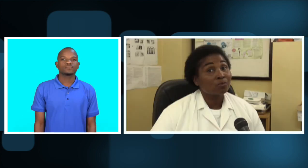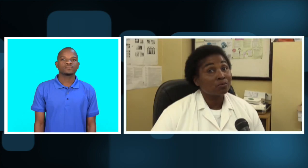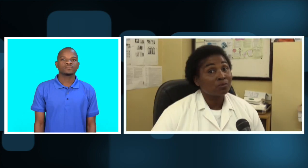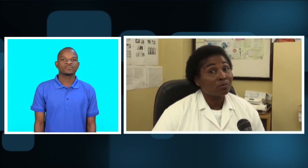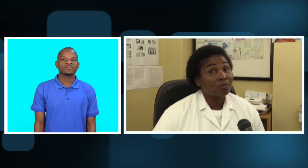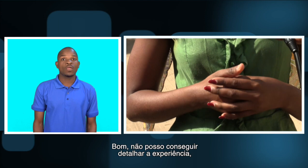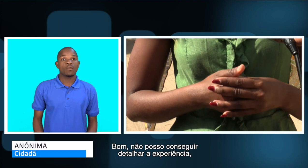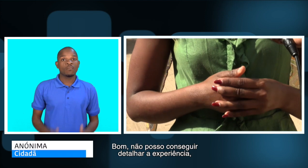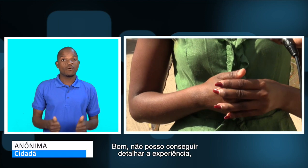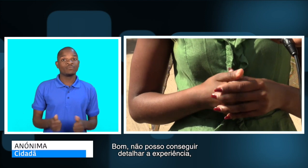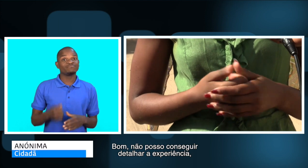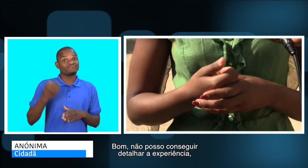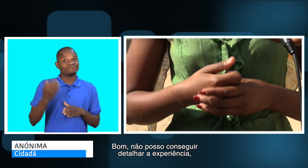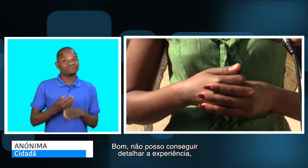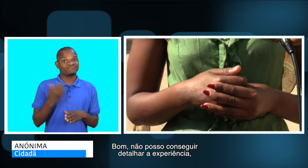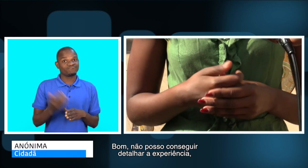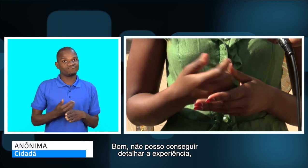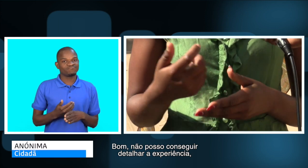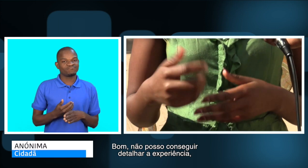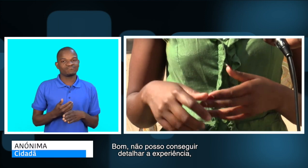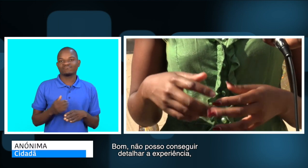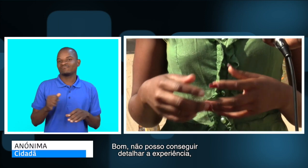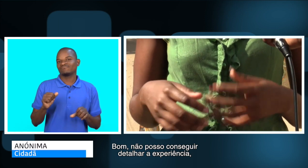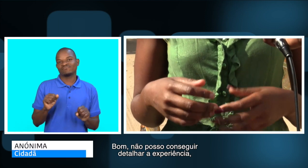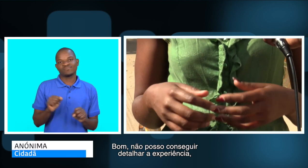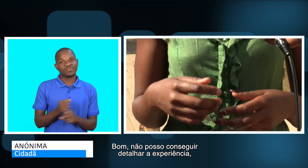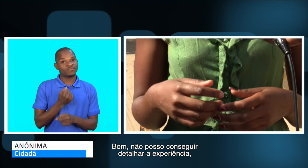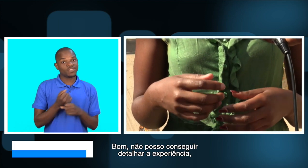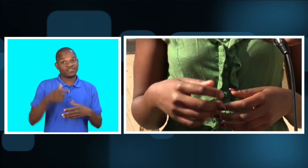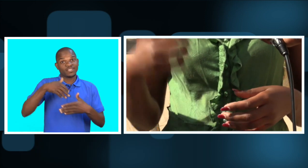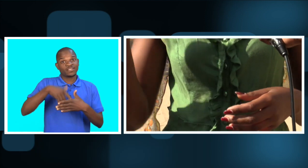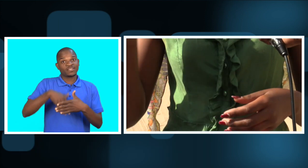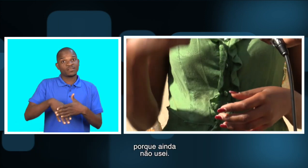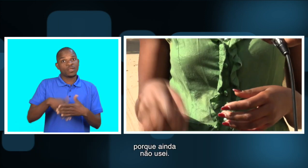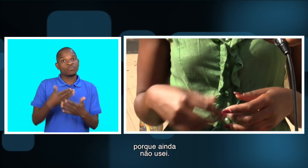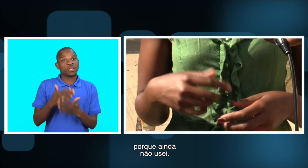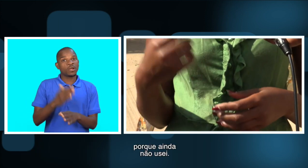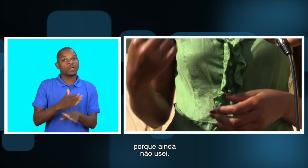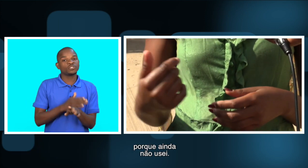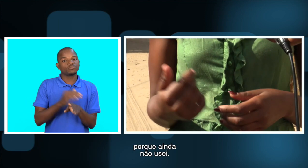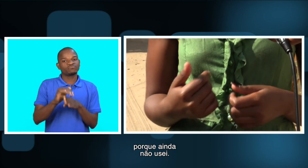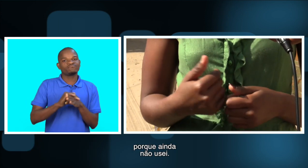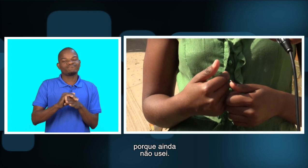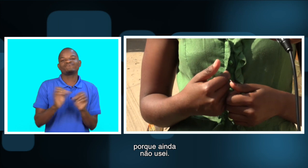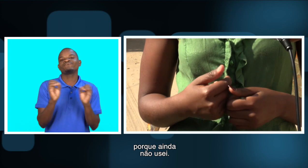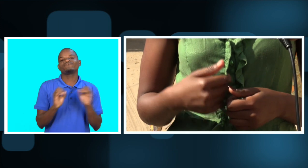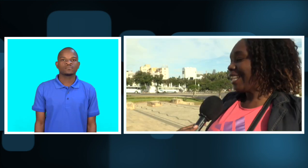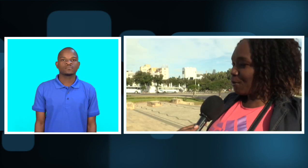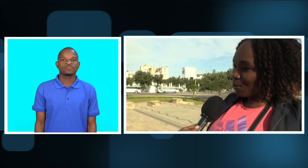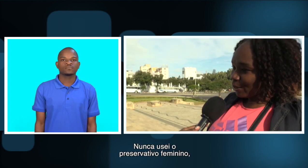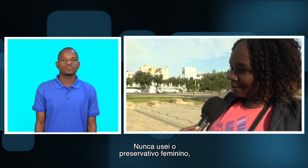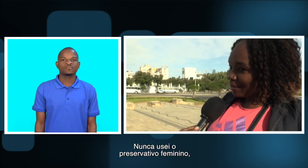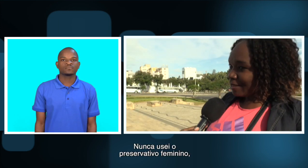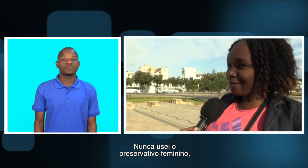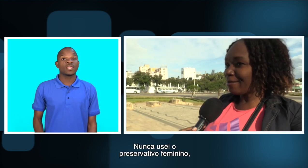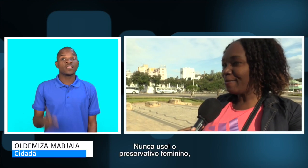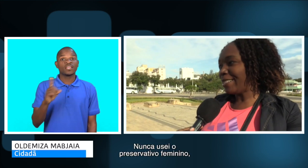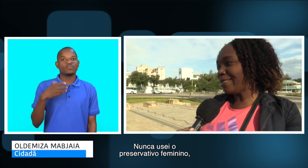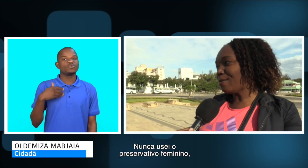feminino. Bom, a experiência em si, não posso conseguir detrair, porque eu ainda não sei. Não, nunca consegui preservativo feminino,